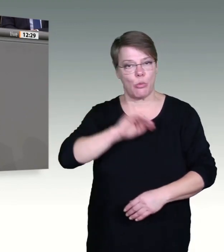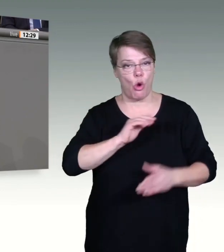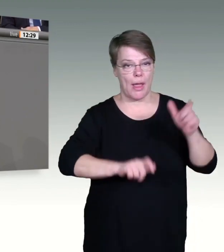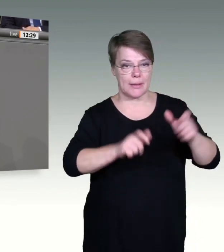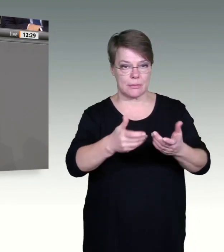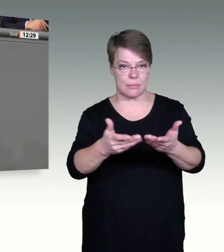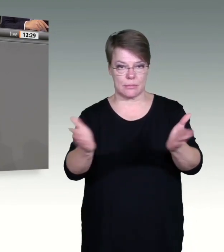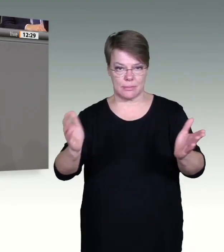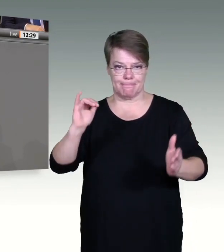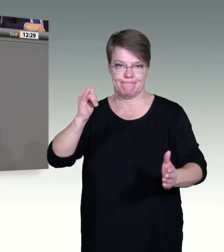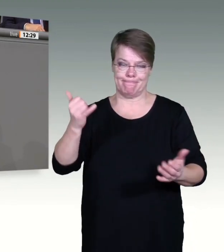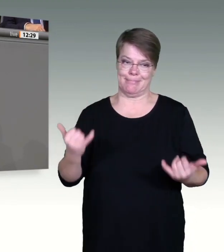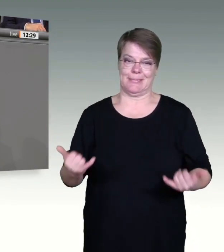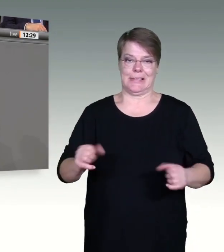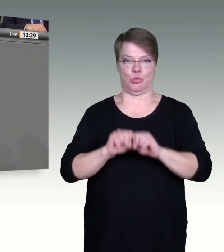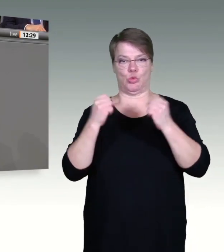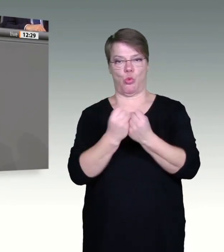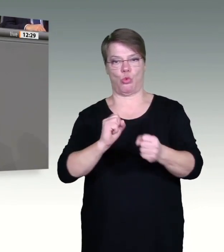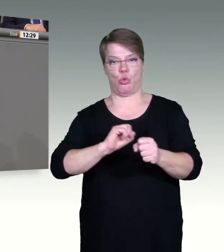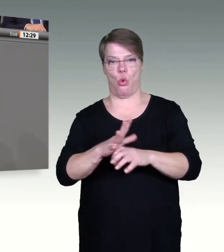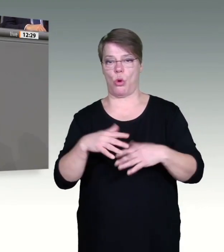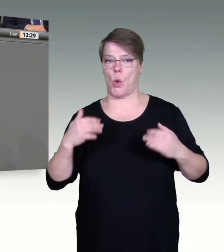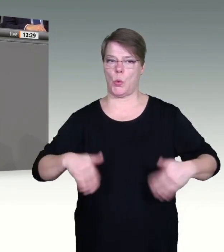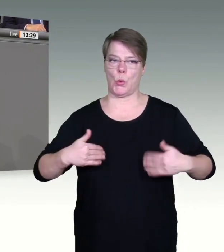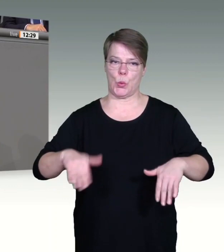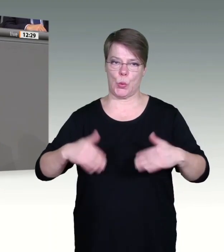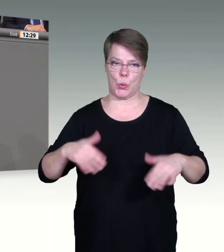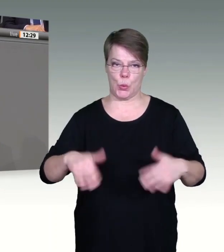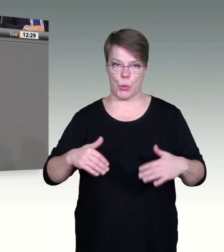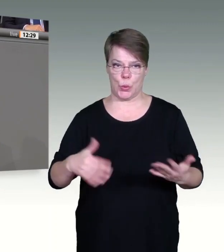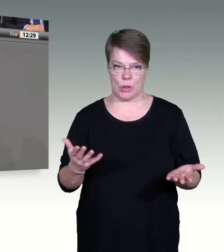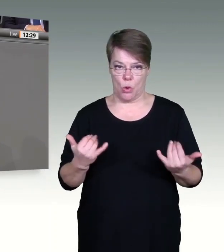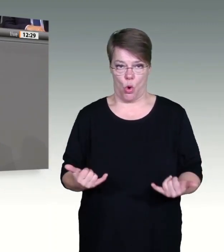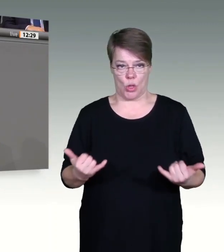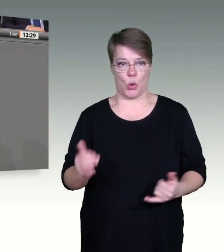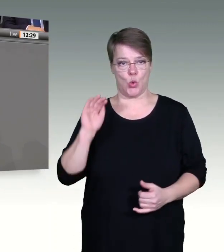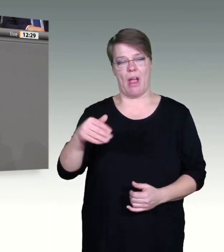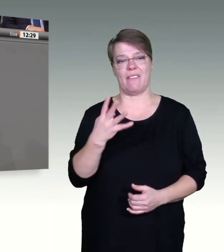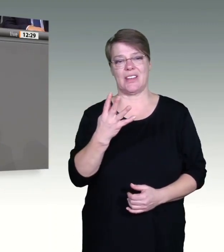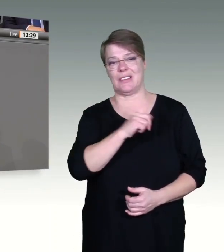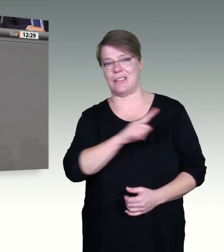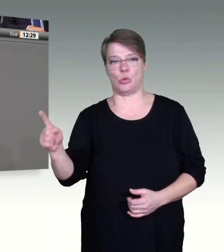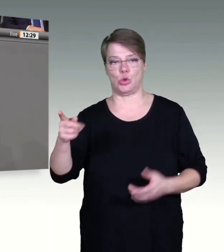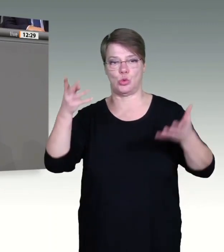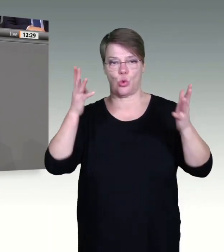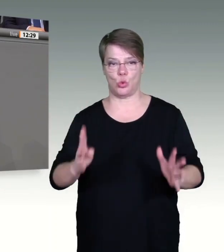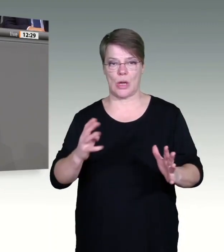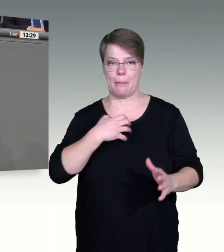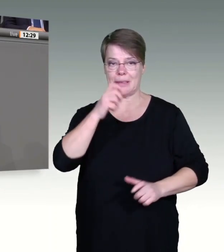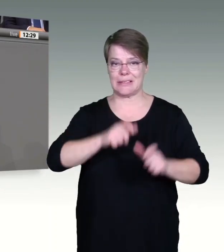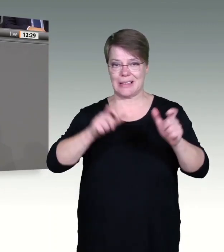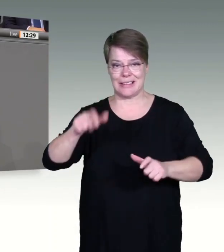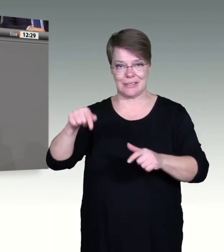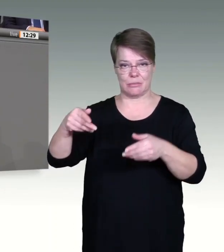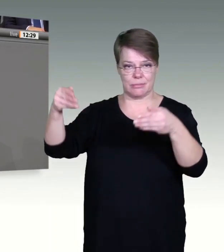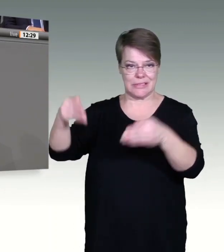die intensivmedizinisch behandelt werden müssen. das zwingt uns alle zum Handeln.